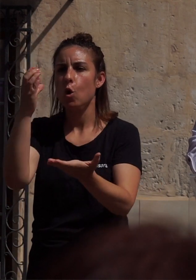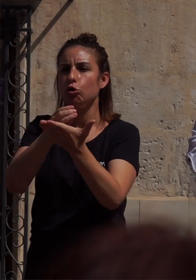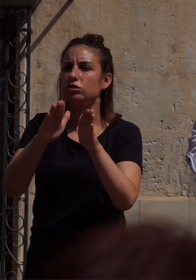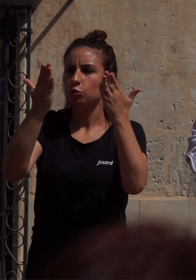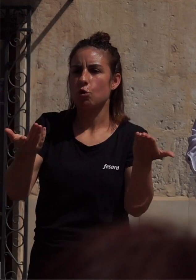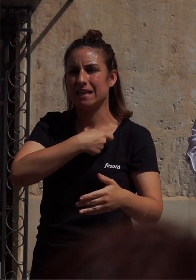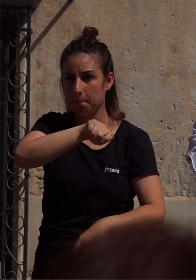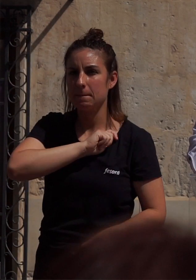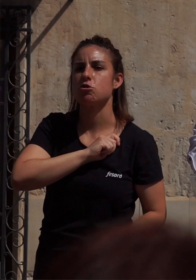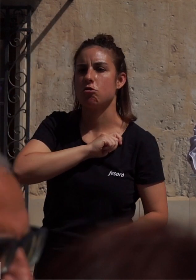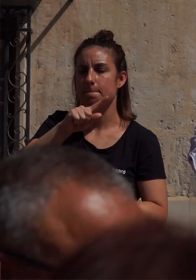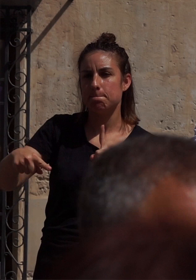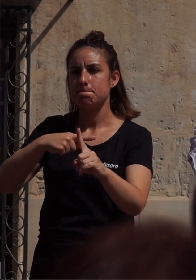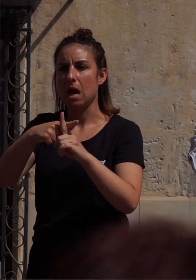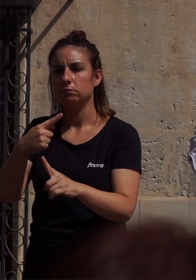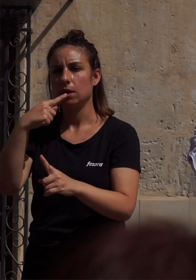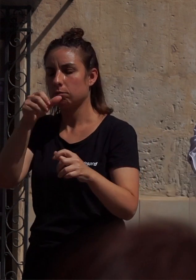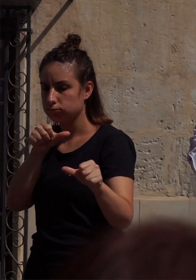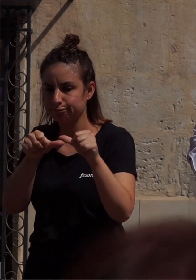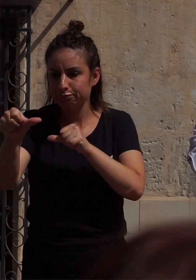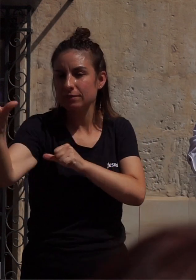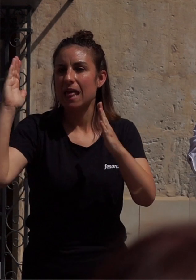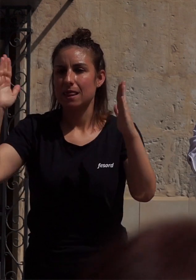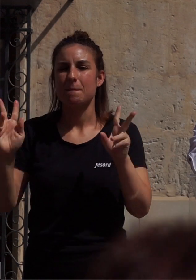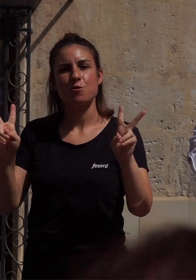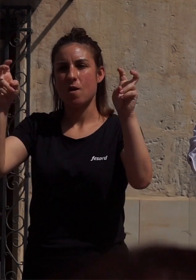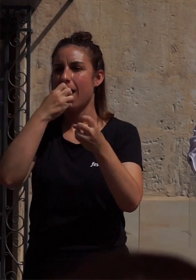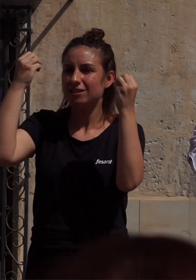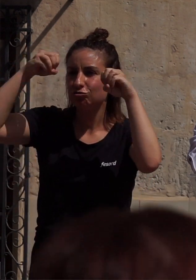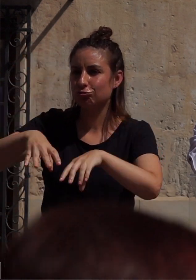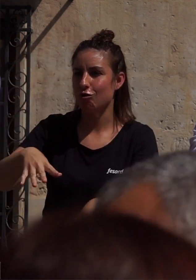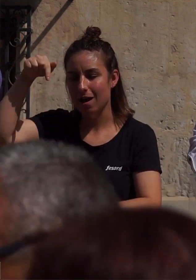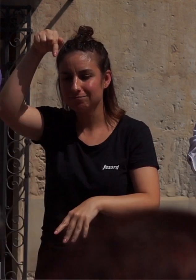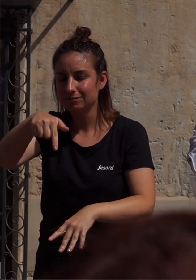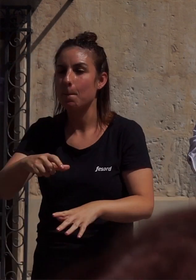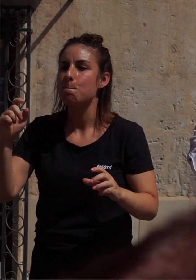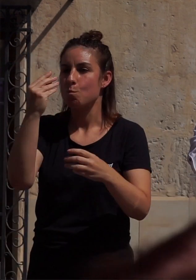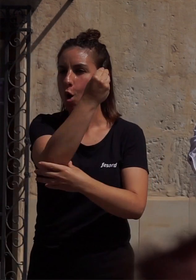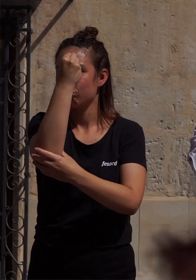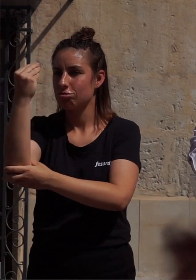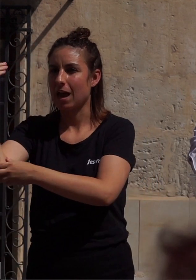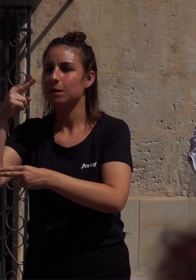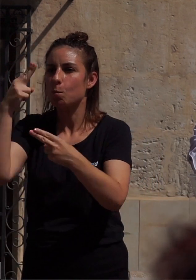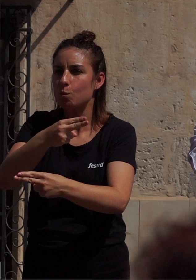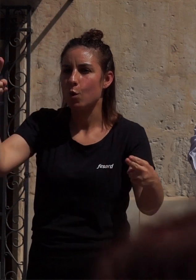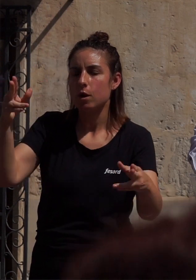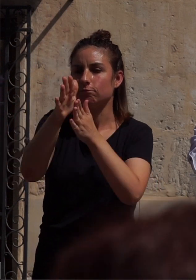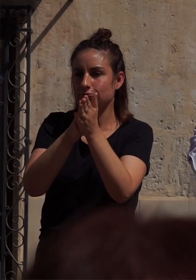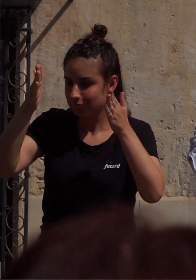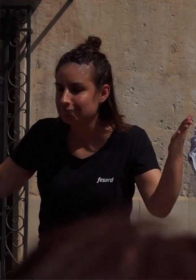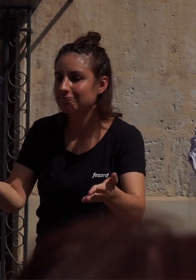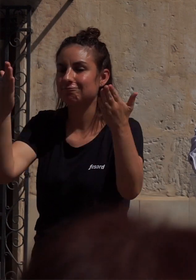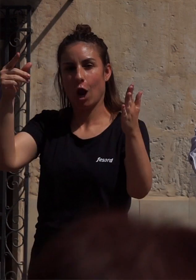española y marcaba el inicio de una nueva etapa de nuestra historia en la que los poderes públicos deben promover las